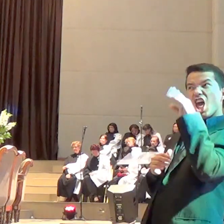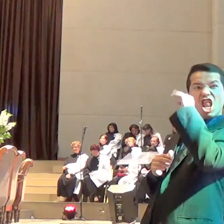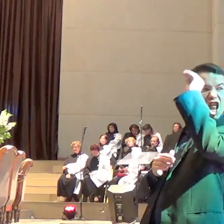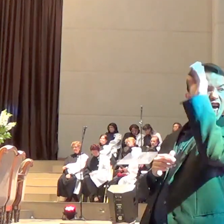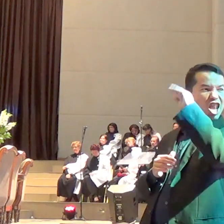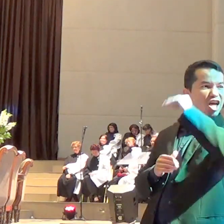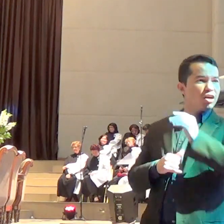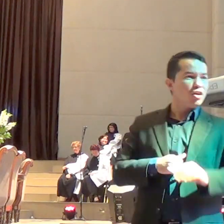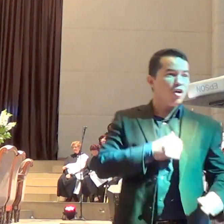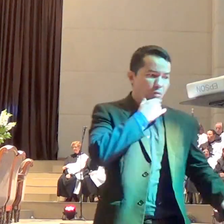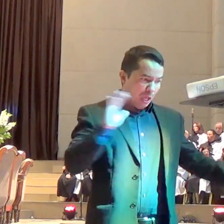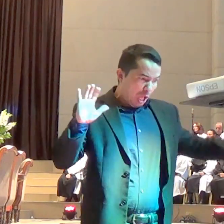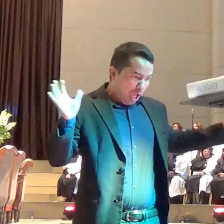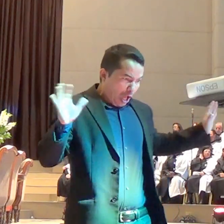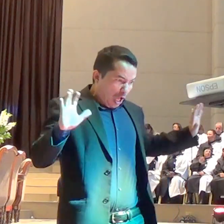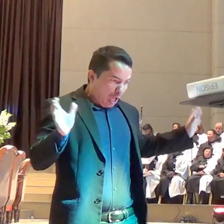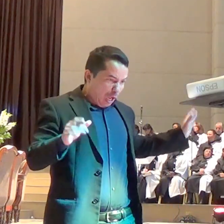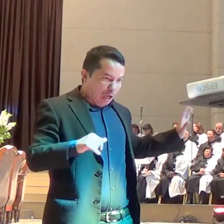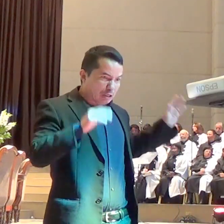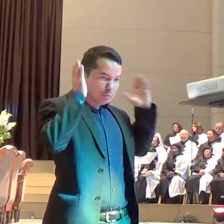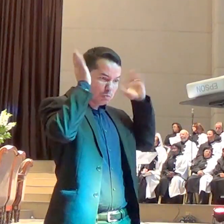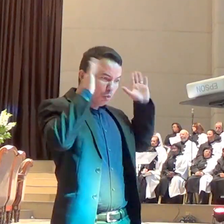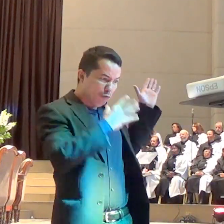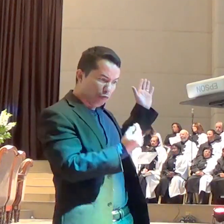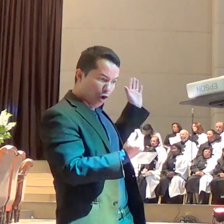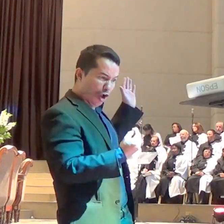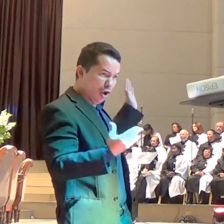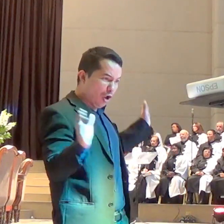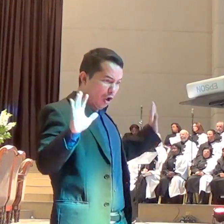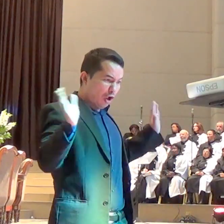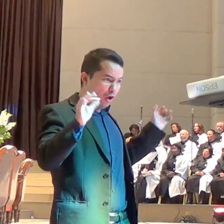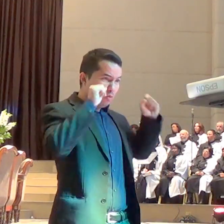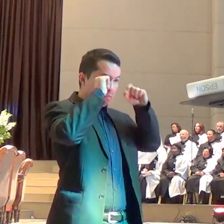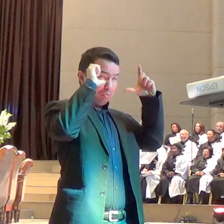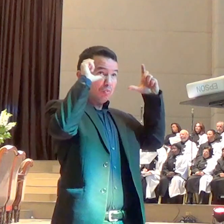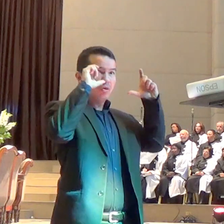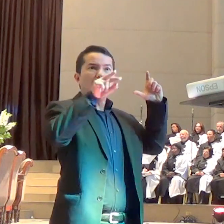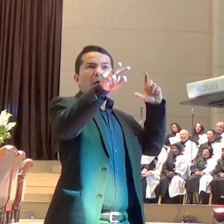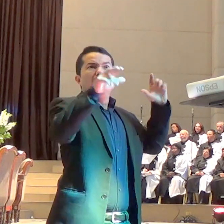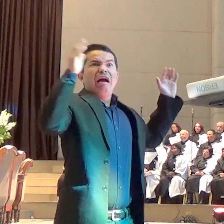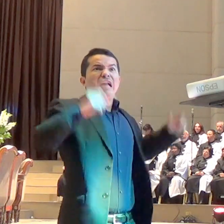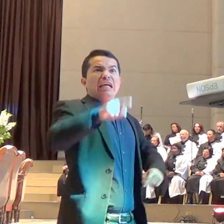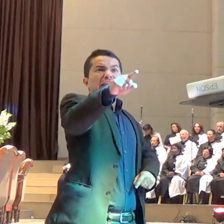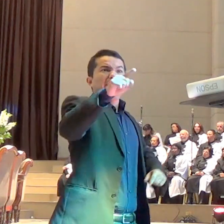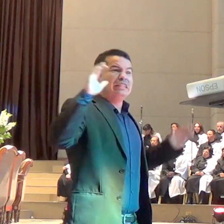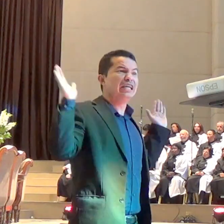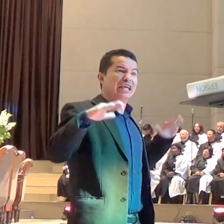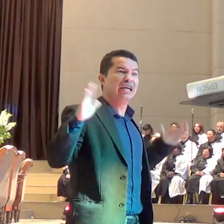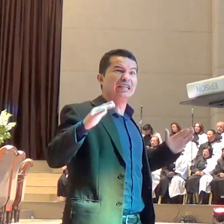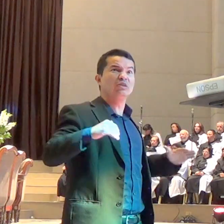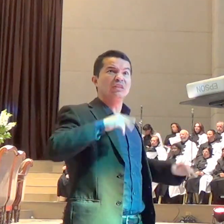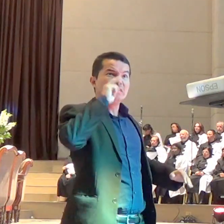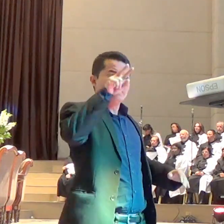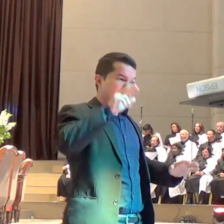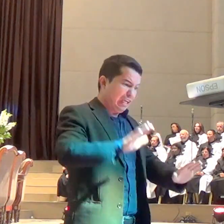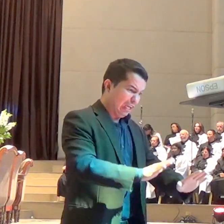dá para sair. E aí os olhos de Balaão são abertos e ele vê o anjo do Senhor que lhe dá a